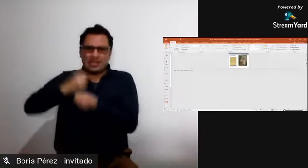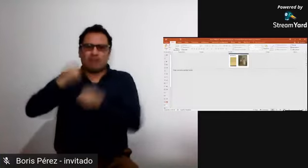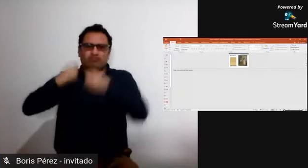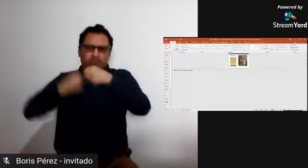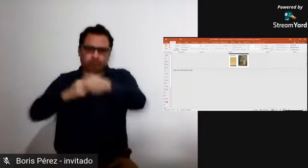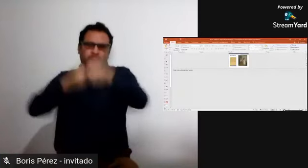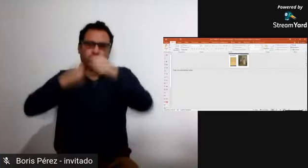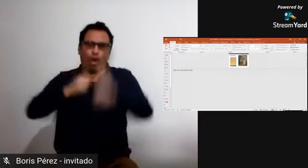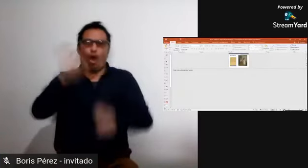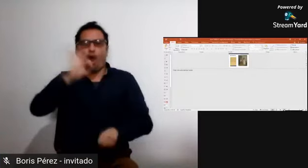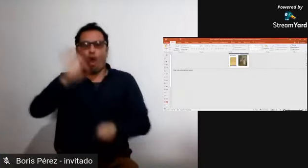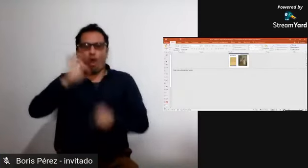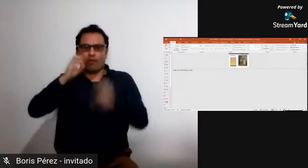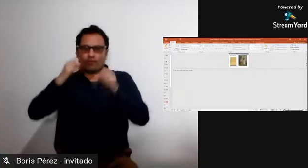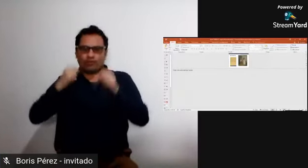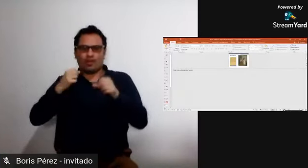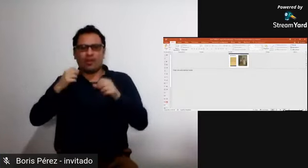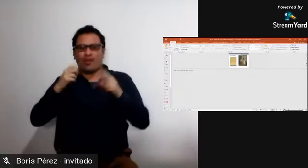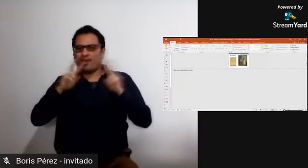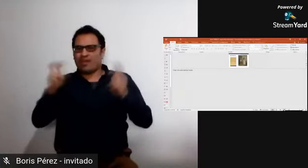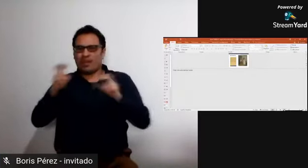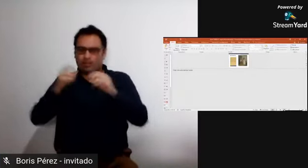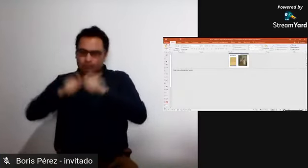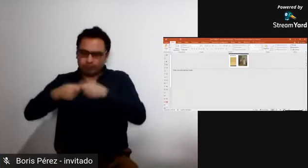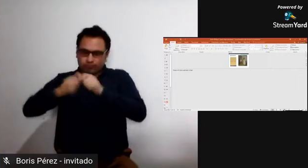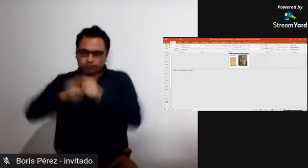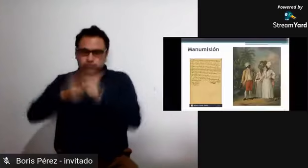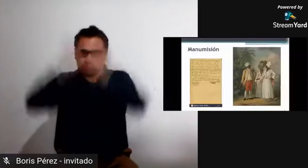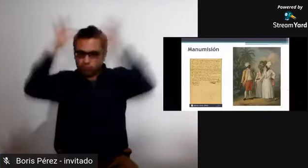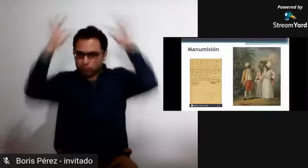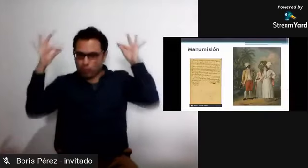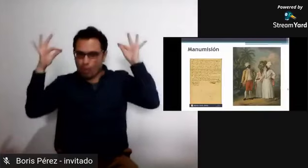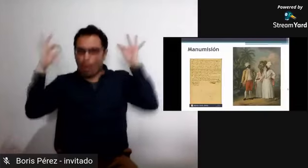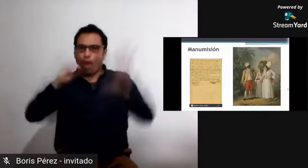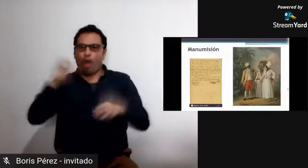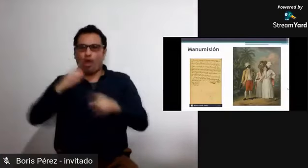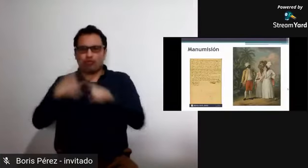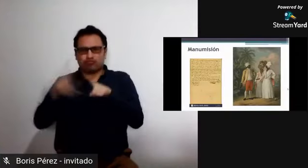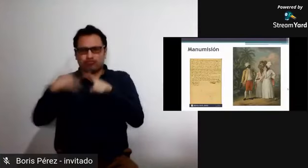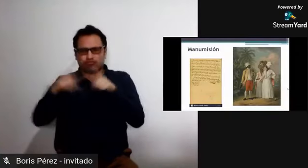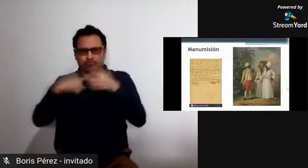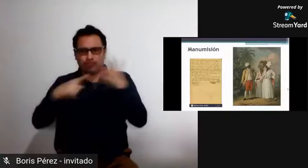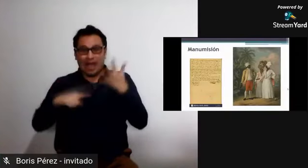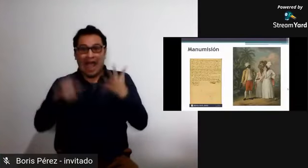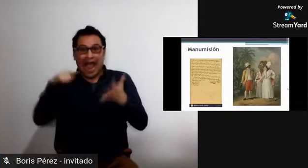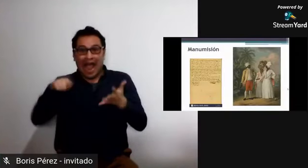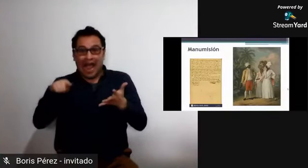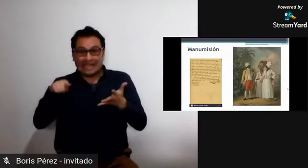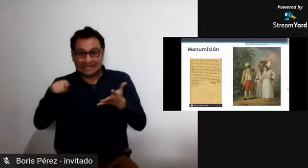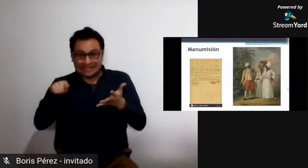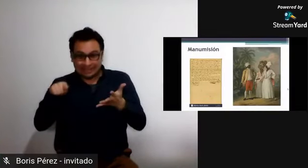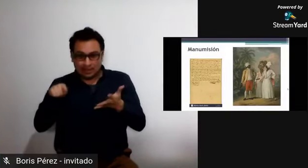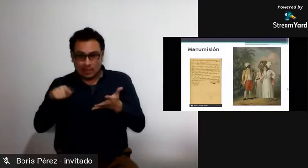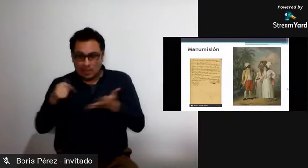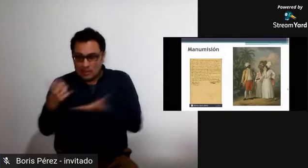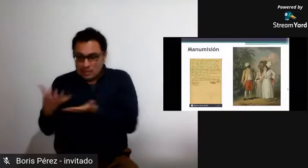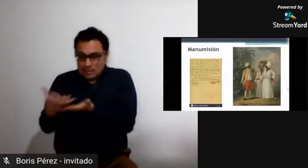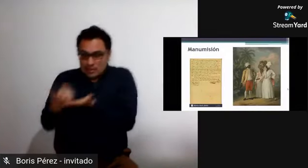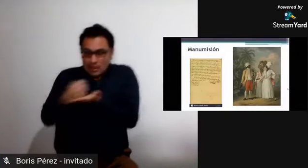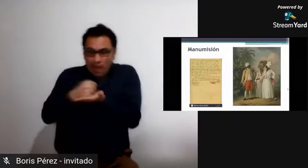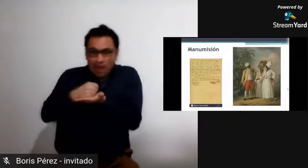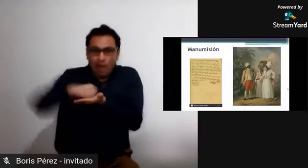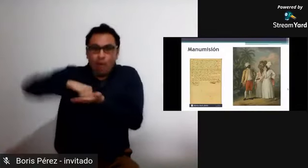esclavos consiguieron esos acuerdos para conseguir su libertad. Como mencionaba anteriormente, algunos de ellos